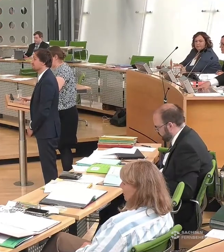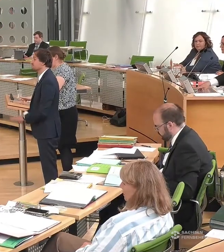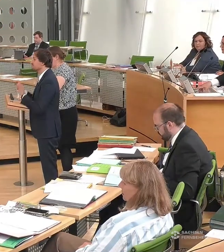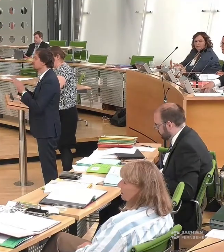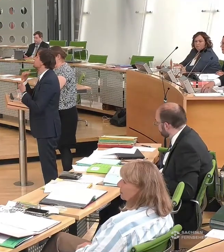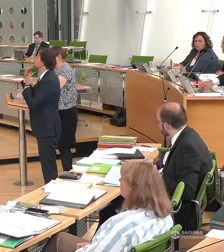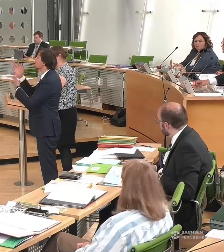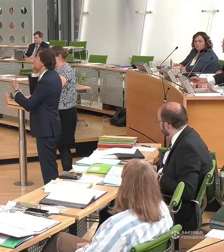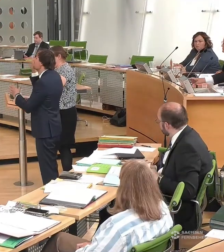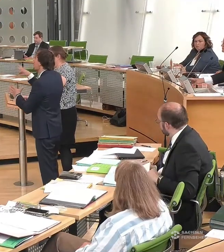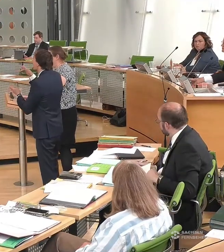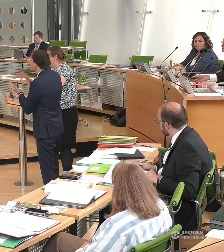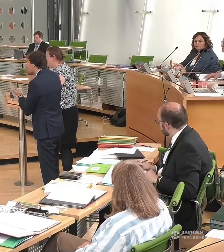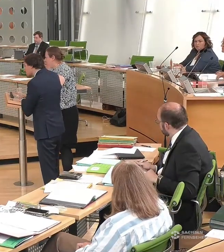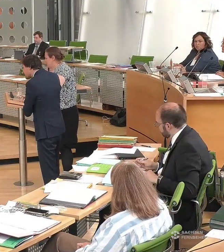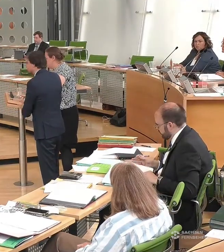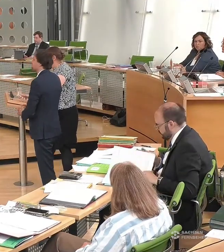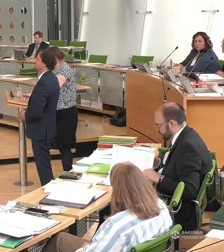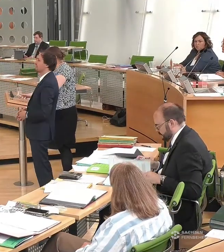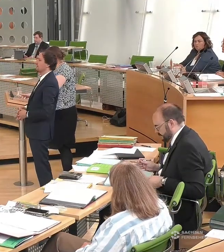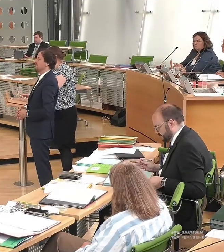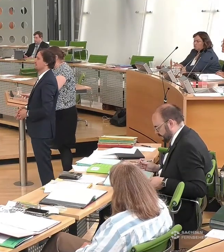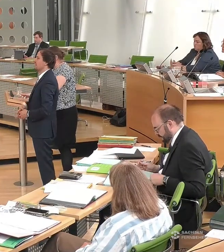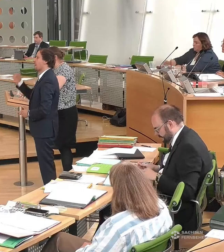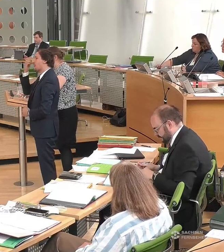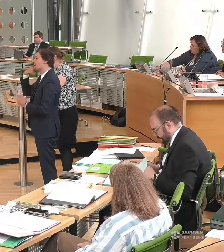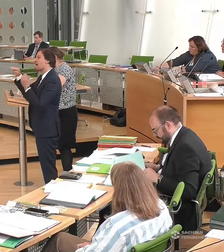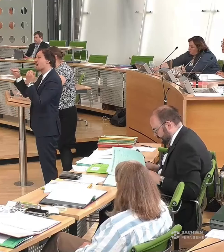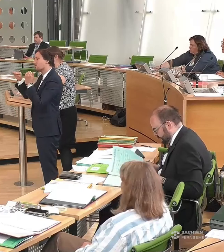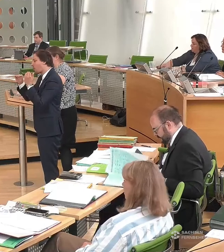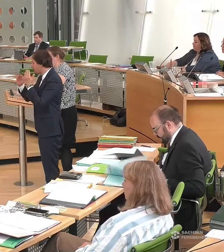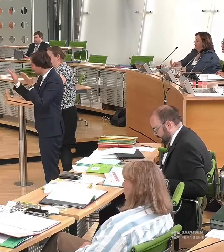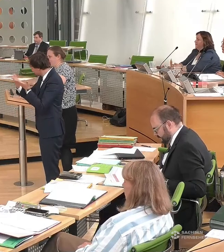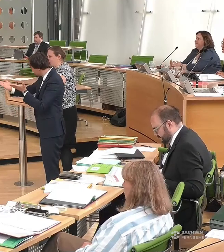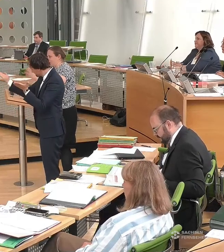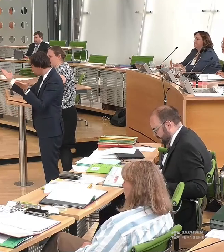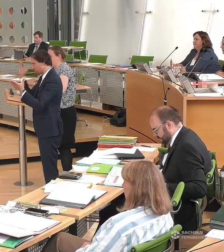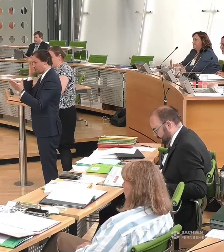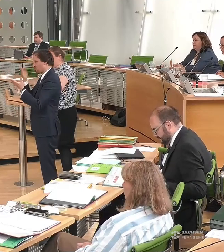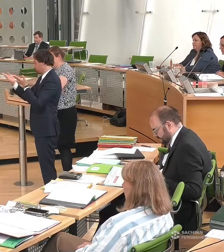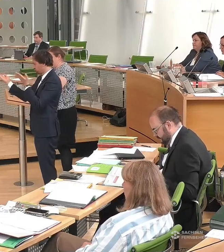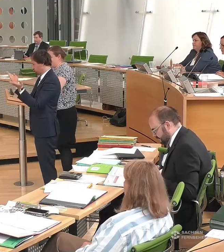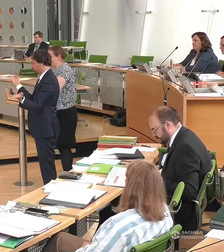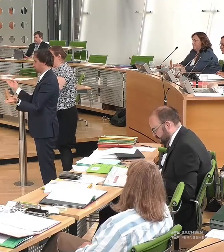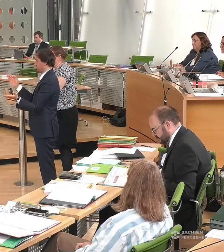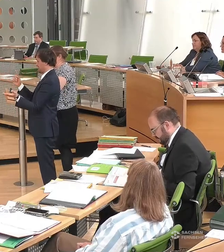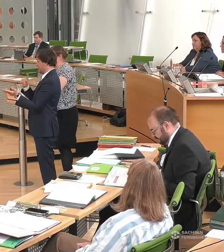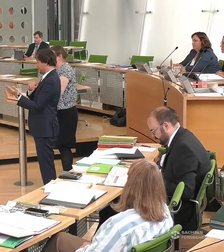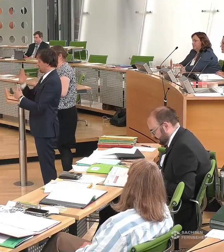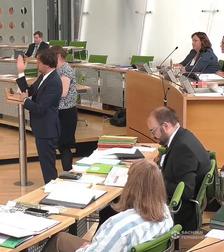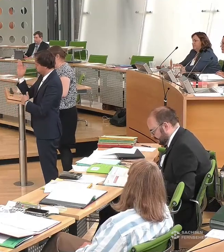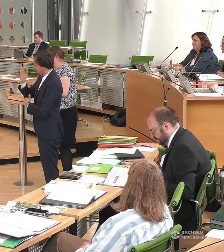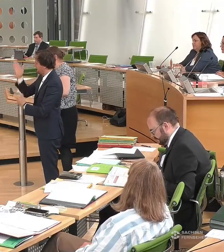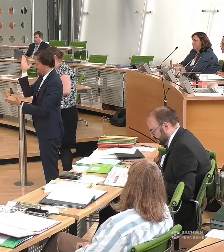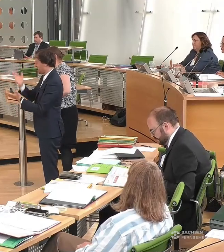Vielen Dank, Frau Präsidentin. Liebe Kolleginnen und Kollegen, ich bin ja mit meinem Wortbeitrag eben nicht ganz fertig